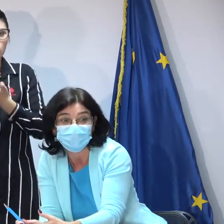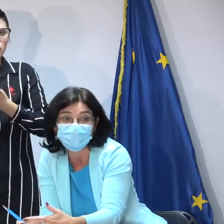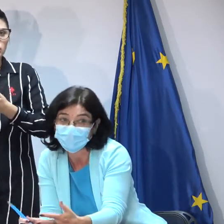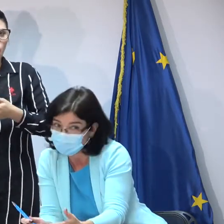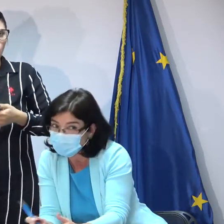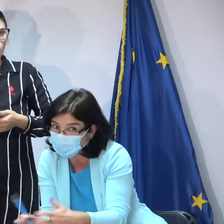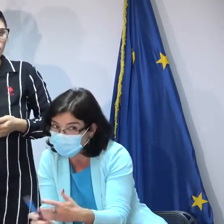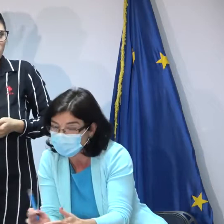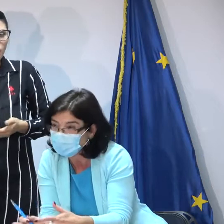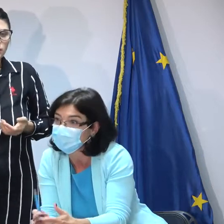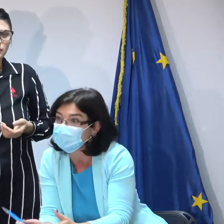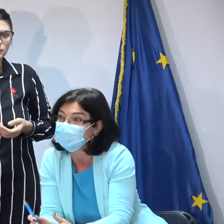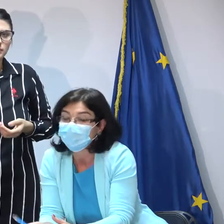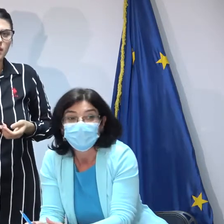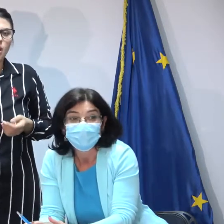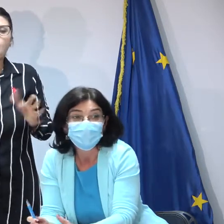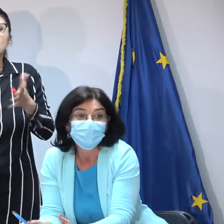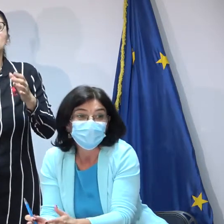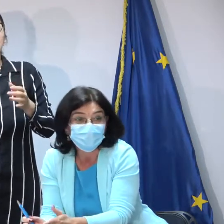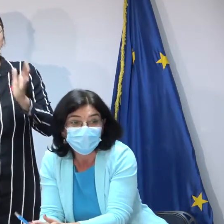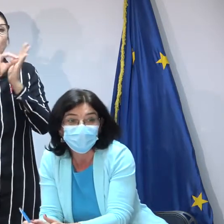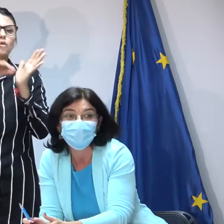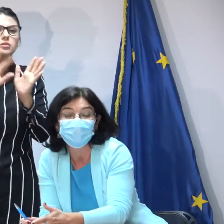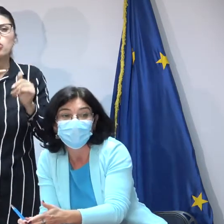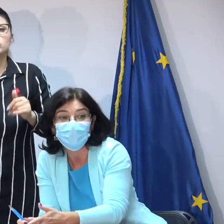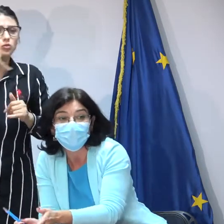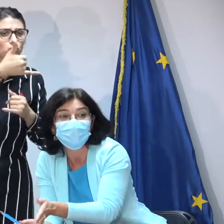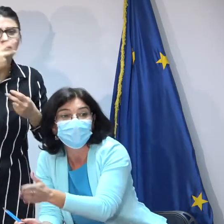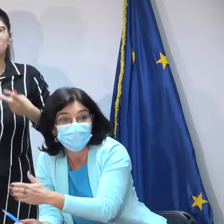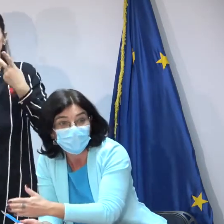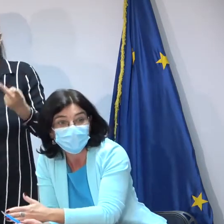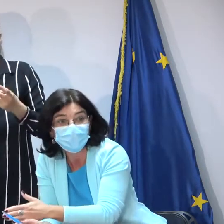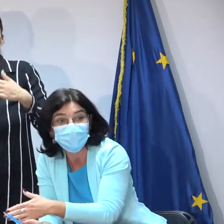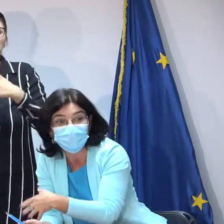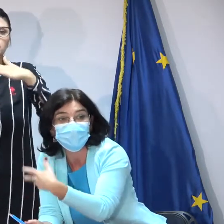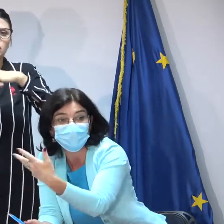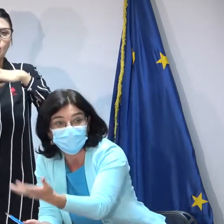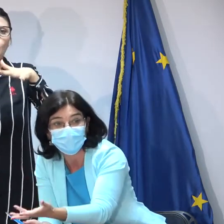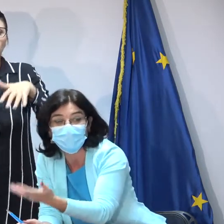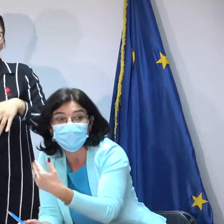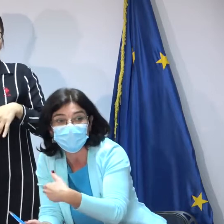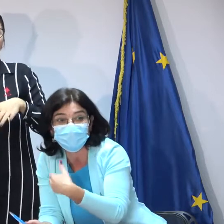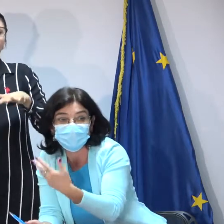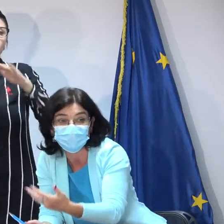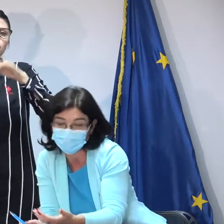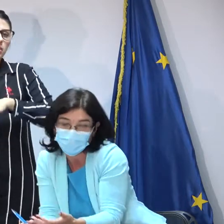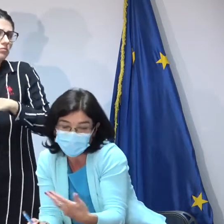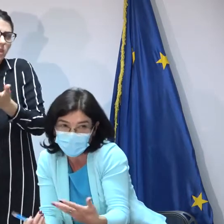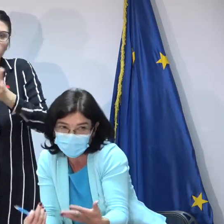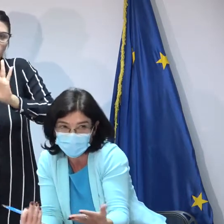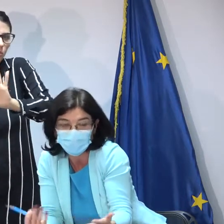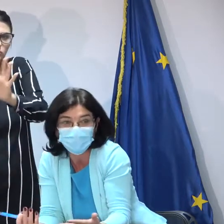contactarea dar nu în orice condiții numai nu pentru copilul minor dacă este major el poate să afle tot